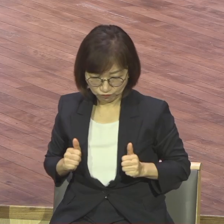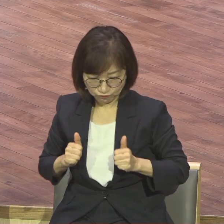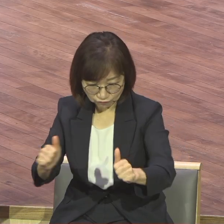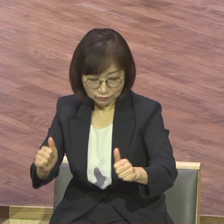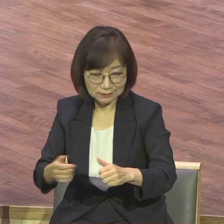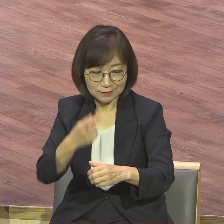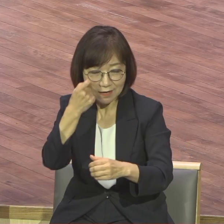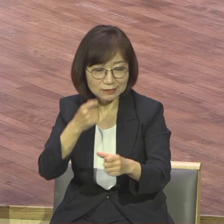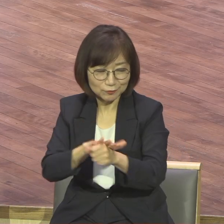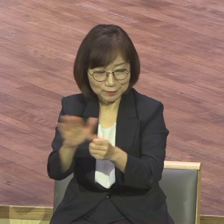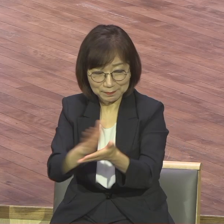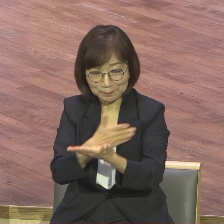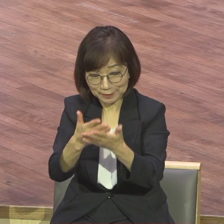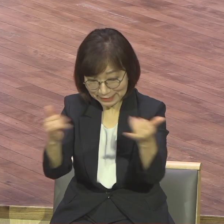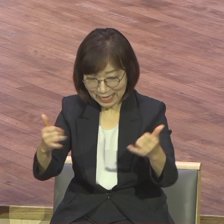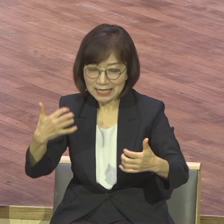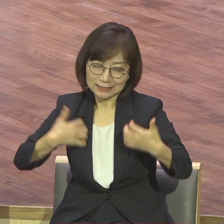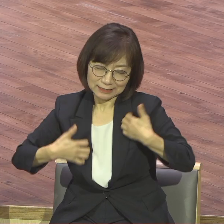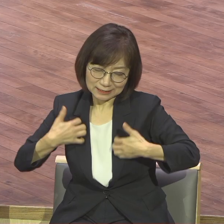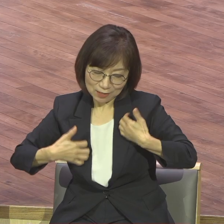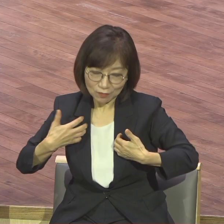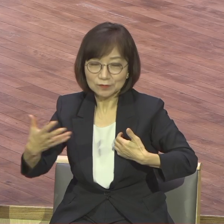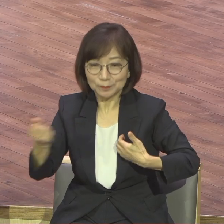자는 즐거움으로 할 것이니라. 아멘